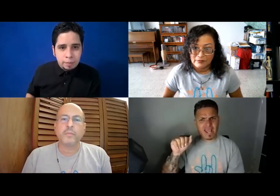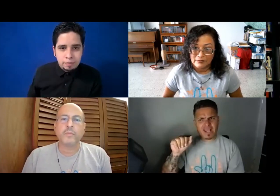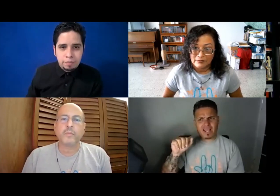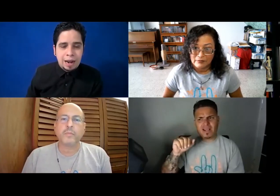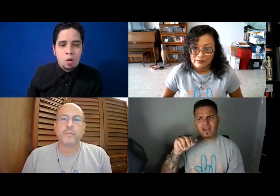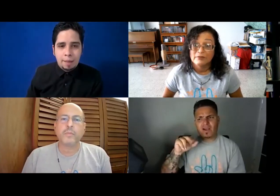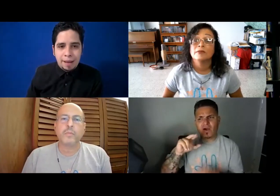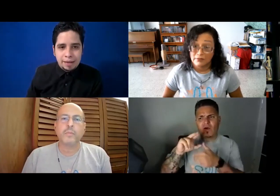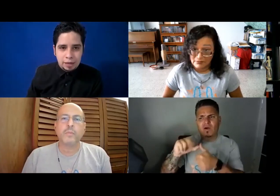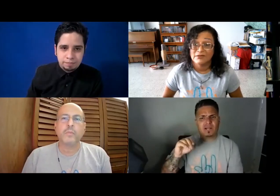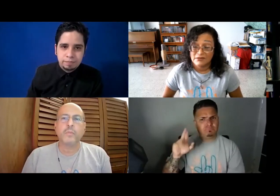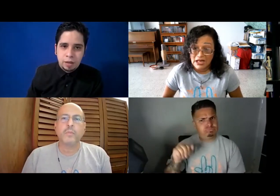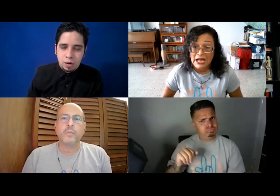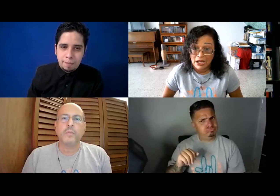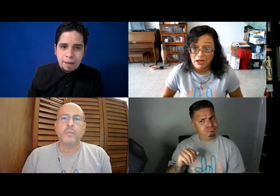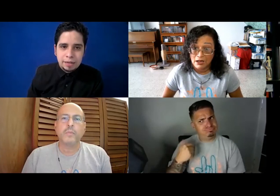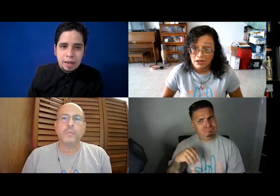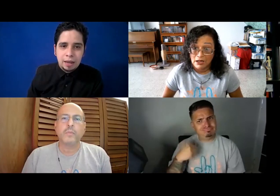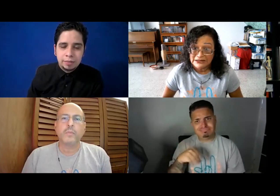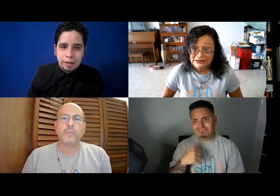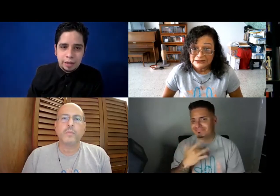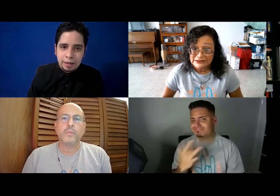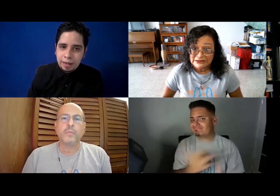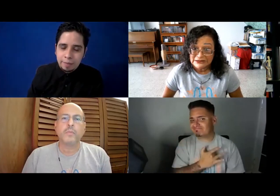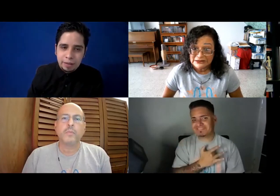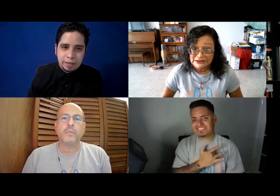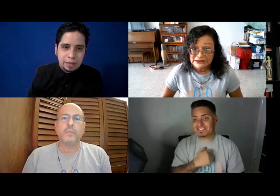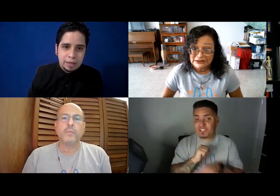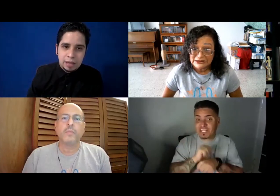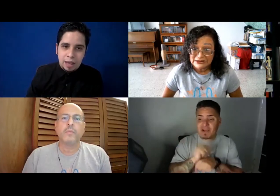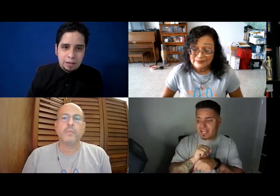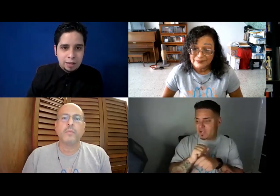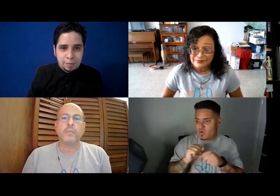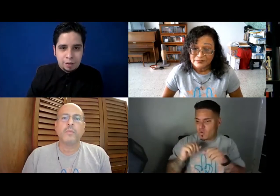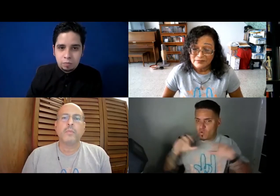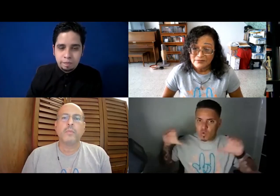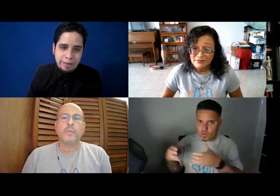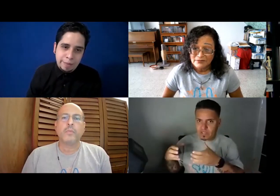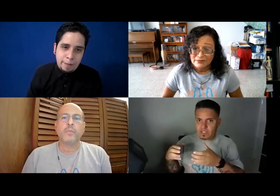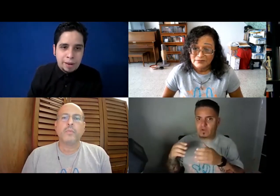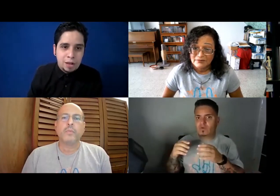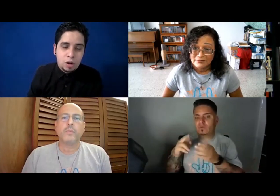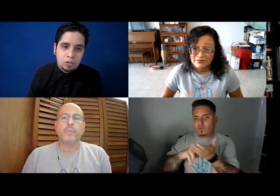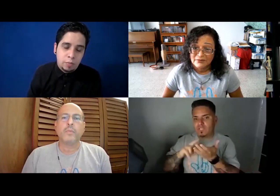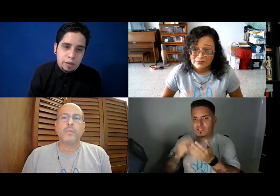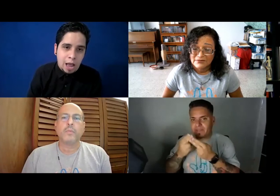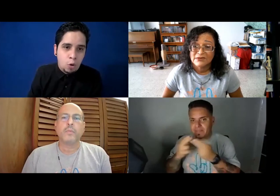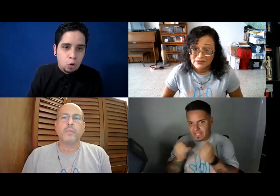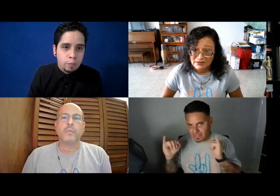Para el huracán María. Para el huracán María realmente las intérpretes me rompieron el corazón porque llegábamos grupos